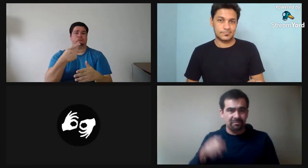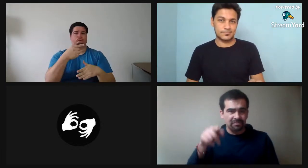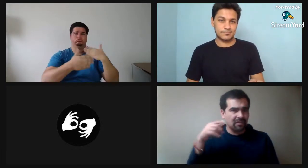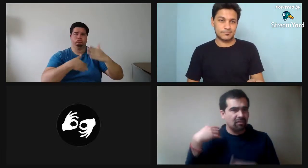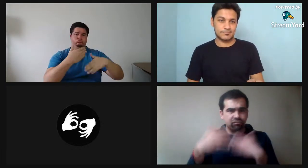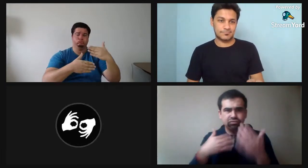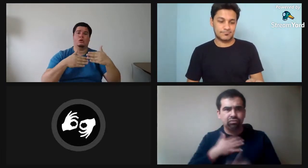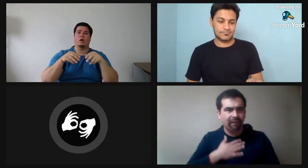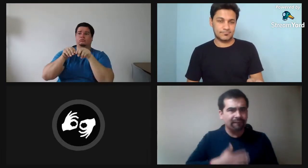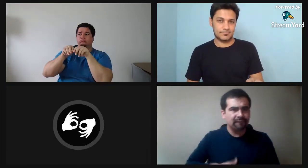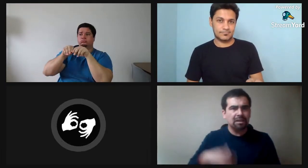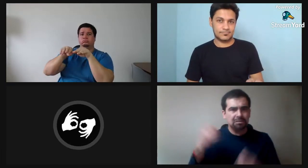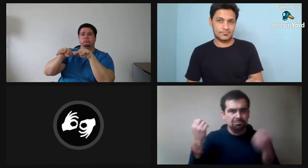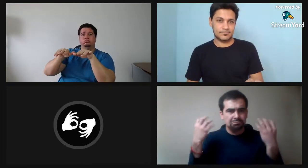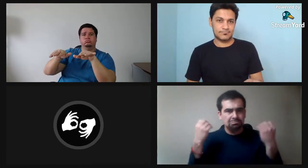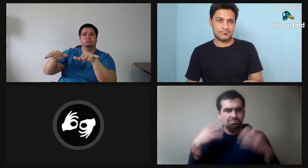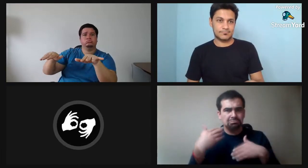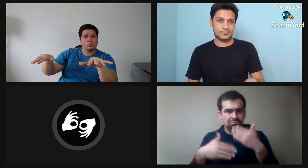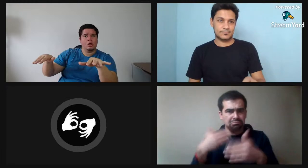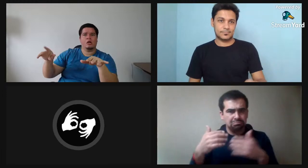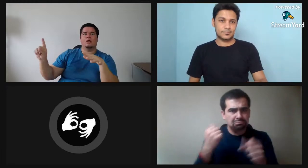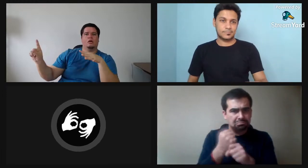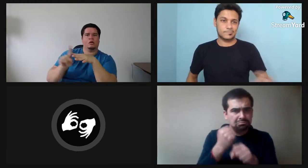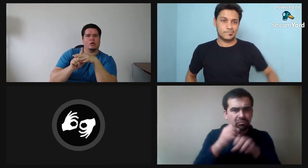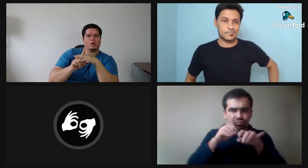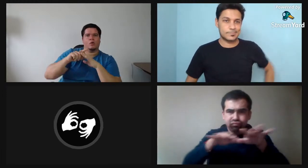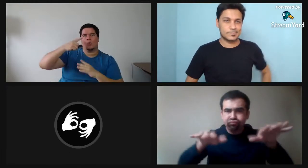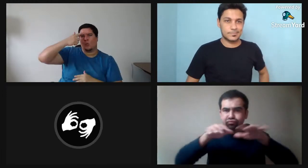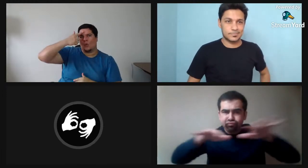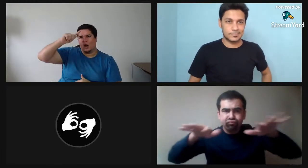Ella es una de las principales promotoras del vernáculo visual.